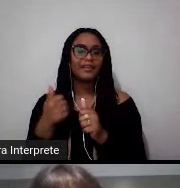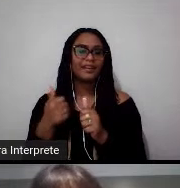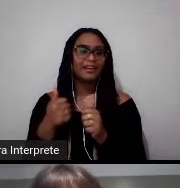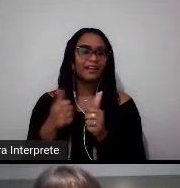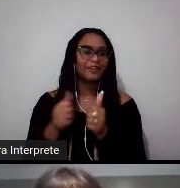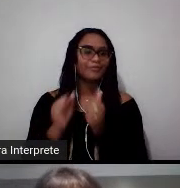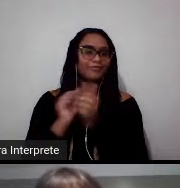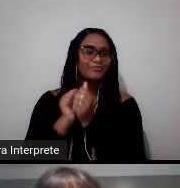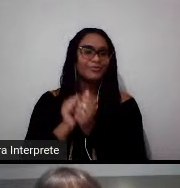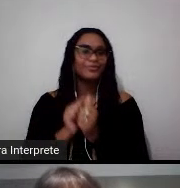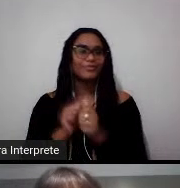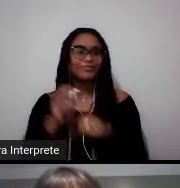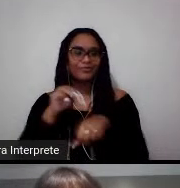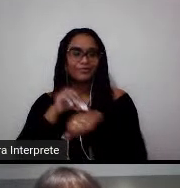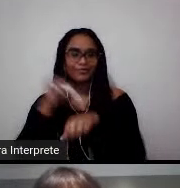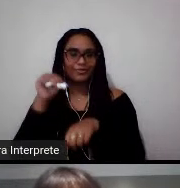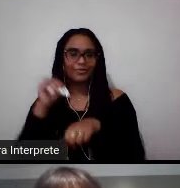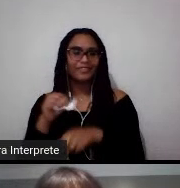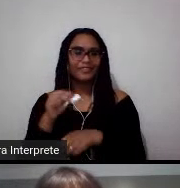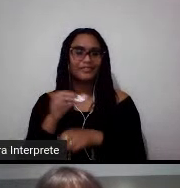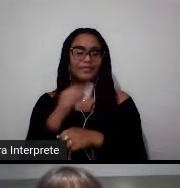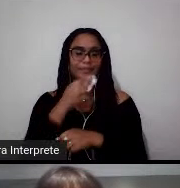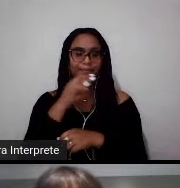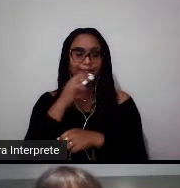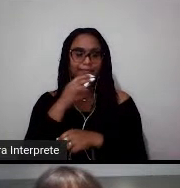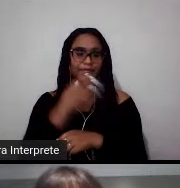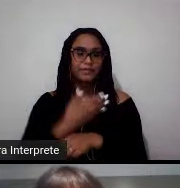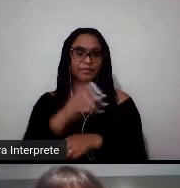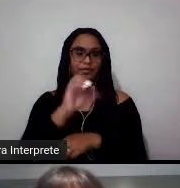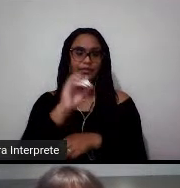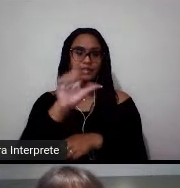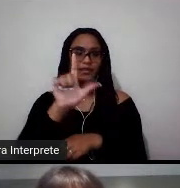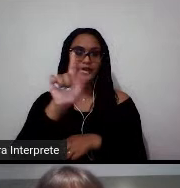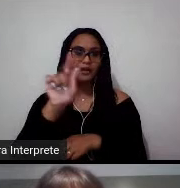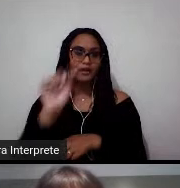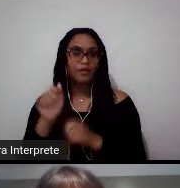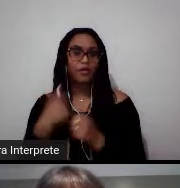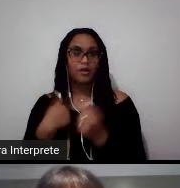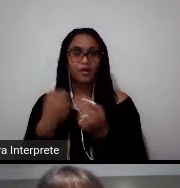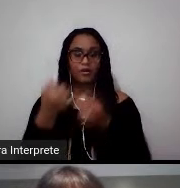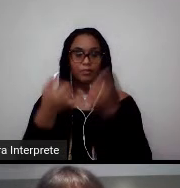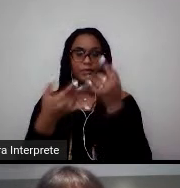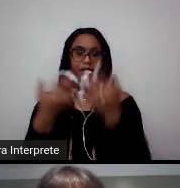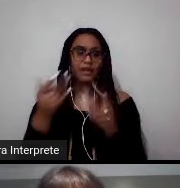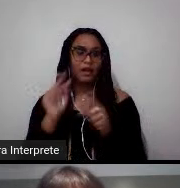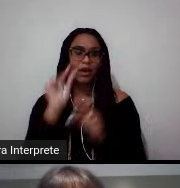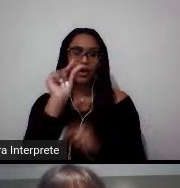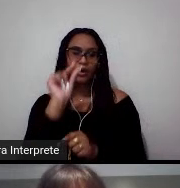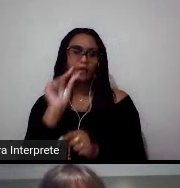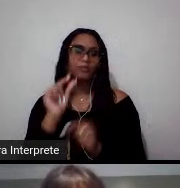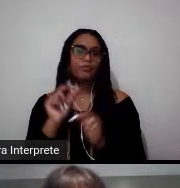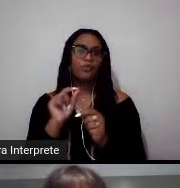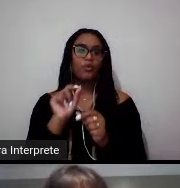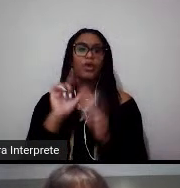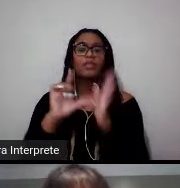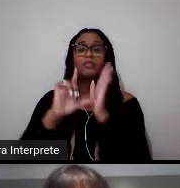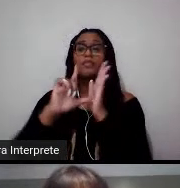mestrado. E eu estou aqui para falar um pouco sobre o que você pode fazer depois, sobre o que a Chimney